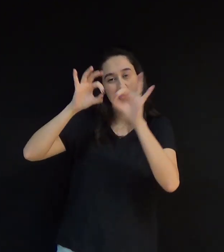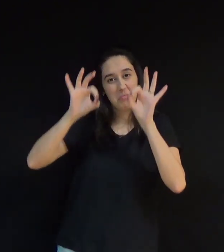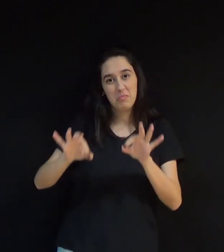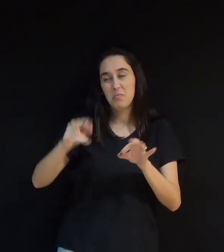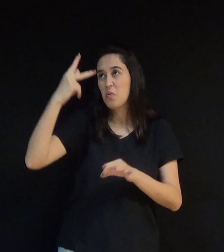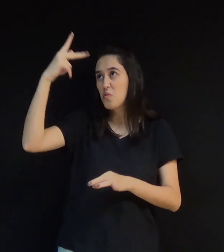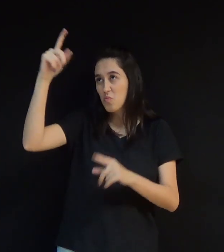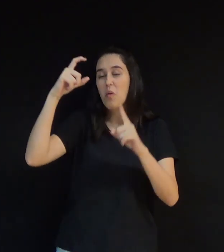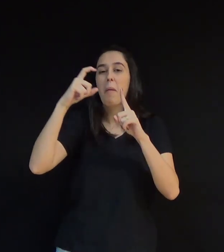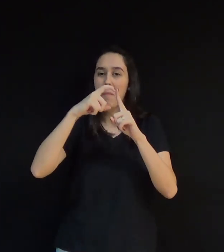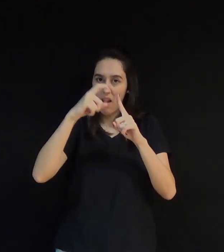palavra nos promete.